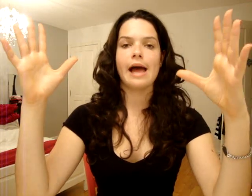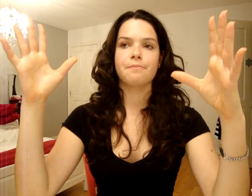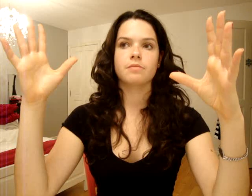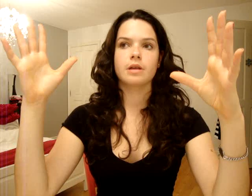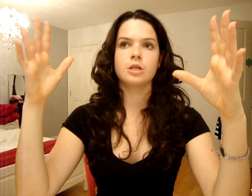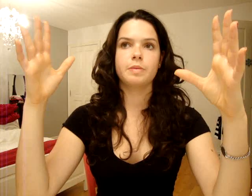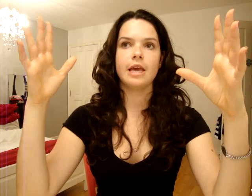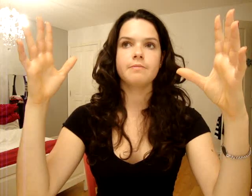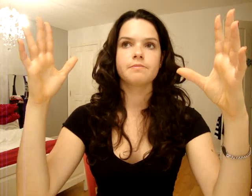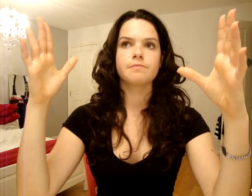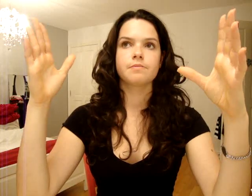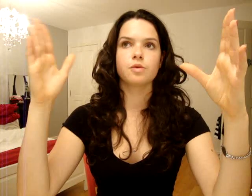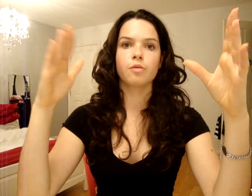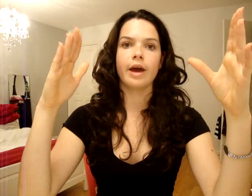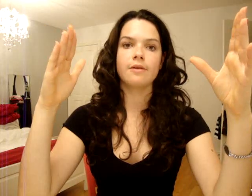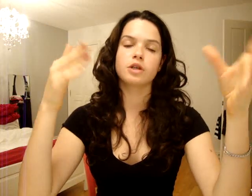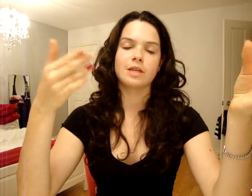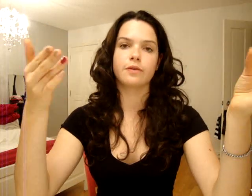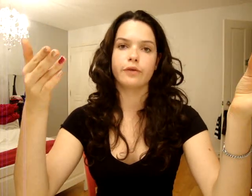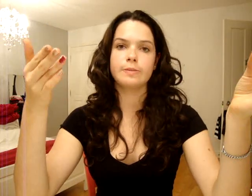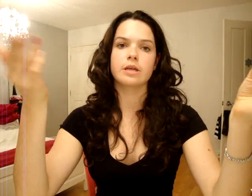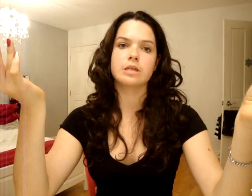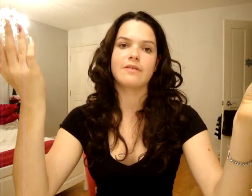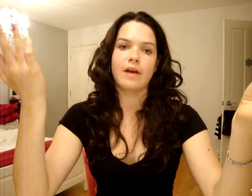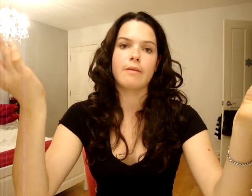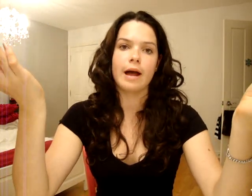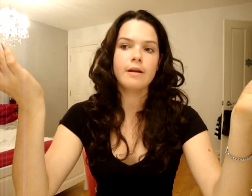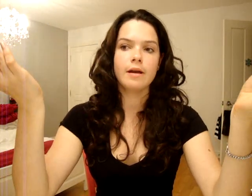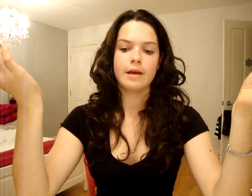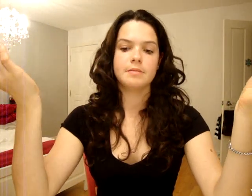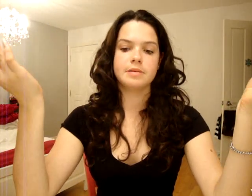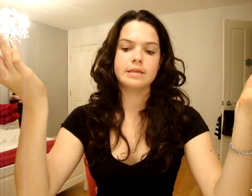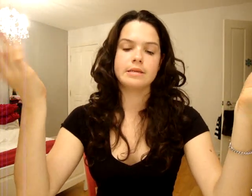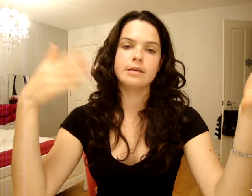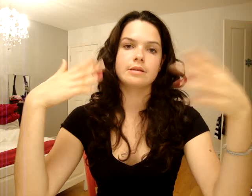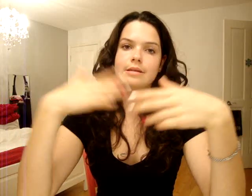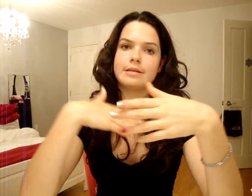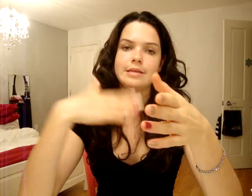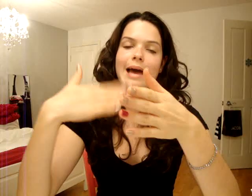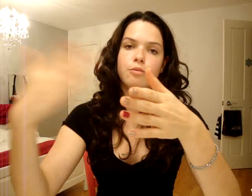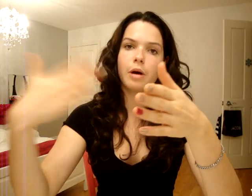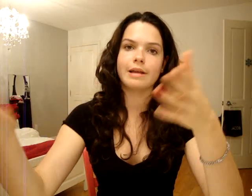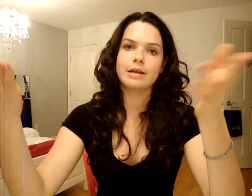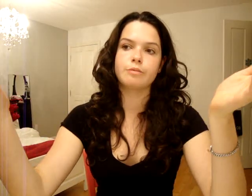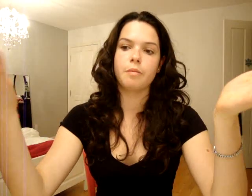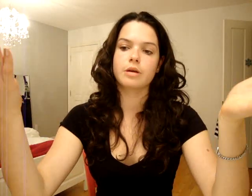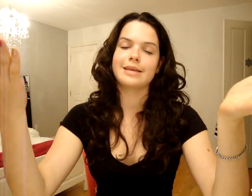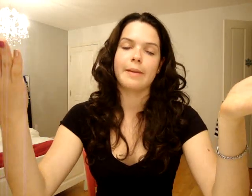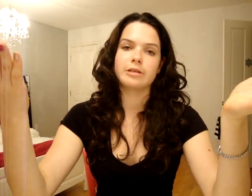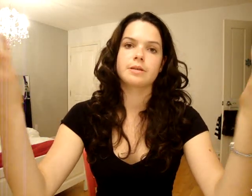à 10 pieds, au moins, il que tu fasses freeze. Parce que sinon, fait vraiment mal. Puis, tu sais, si tu es à bout portant, tu ne peux pas tirer sur la personne parce